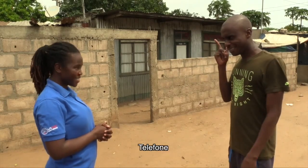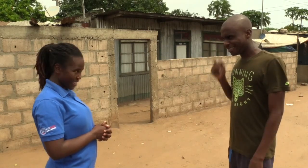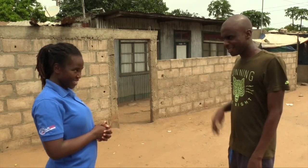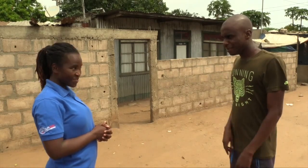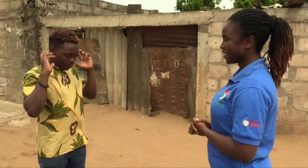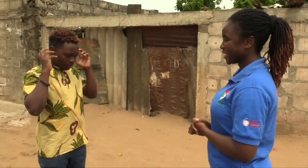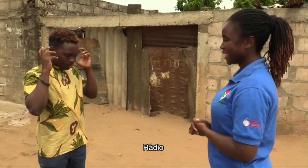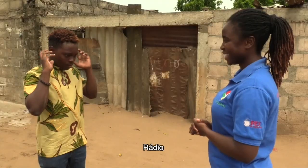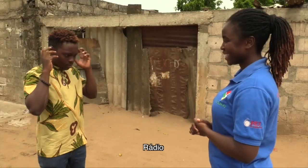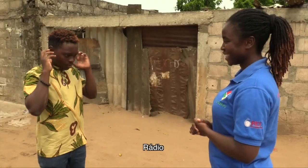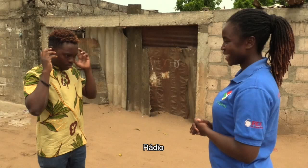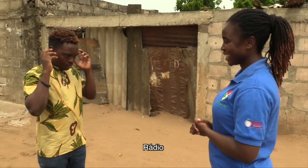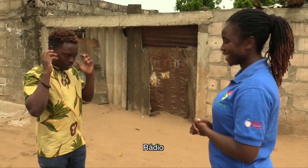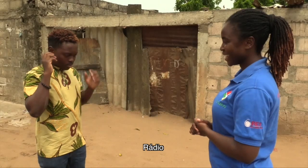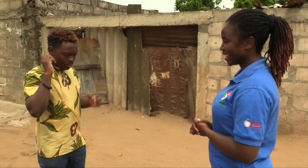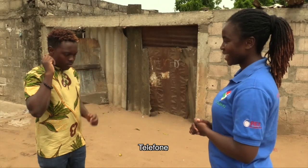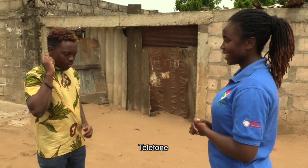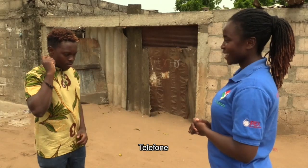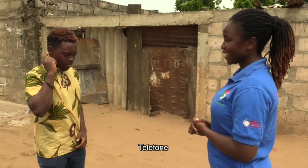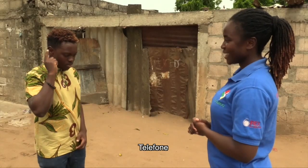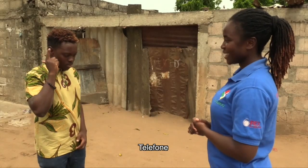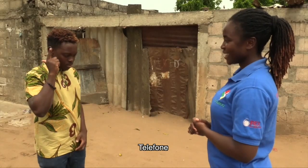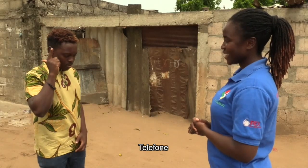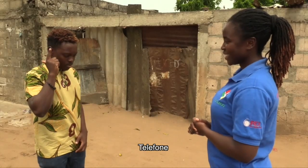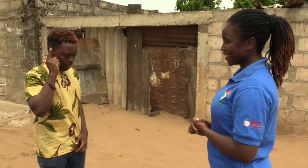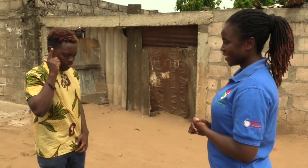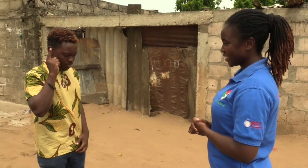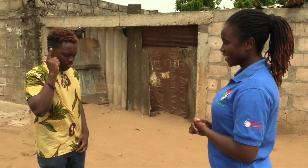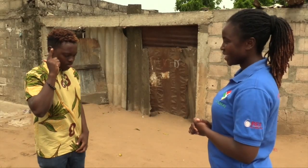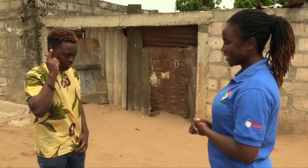rádio telefone